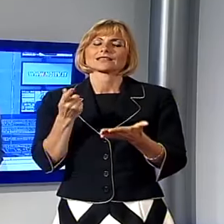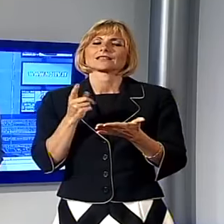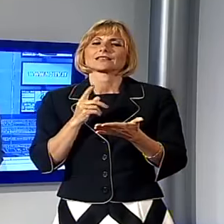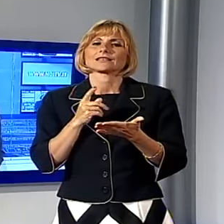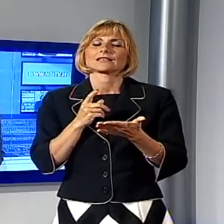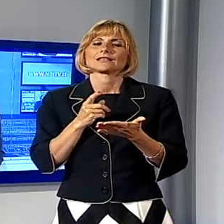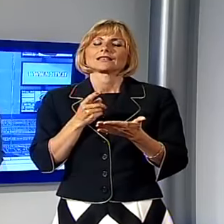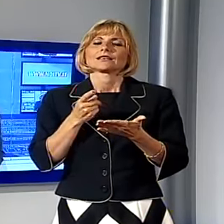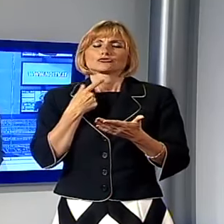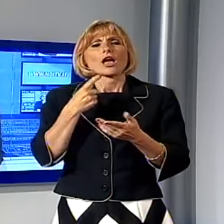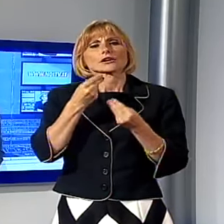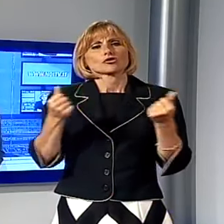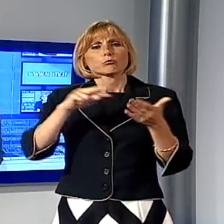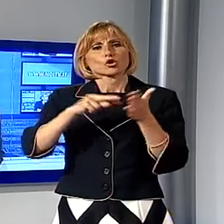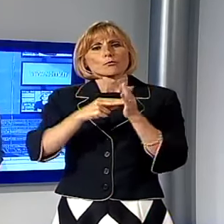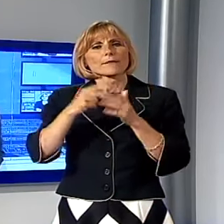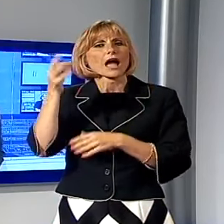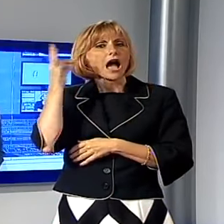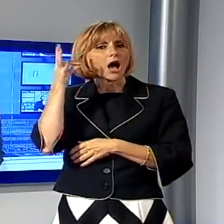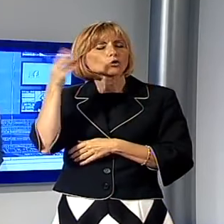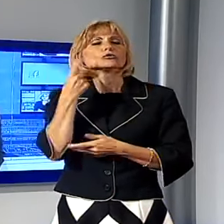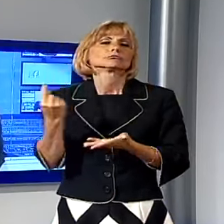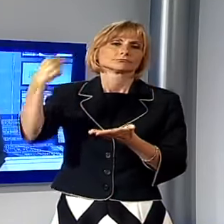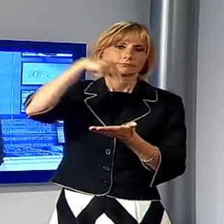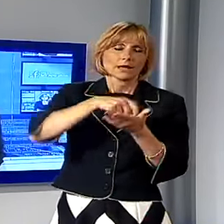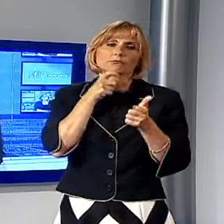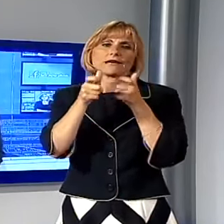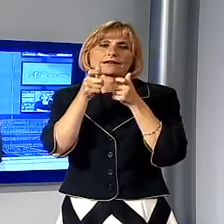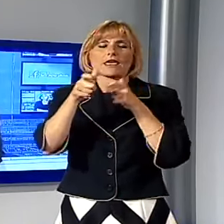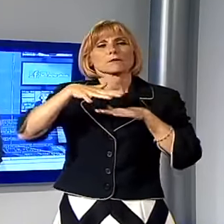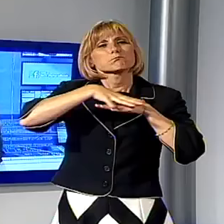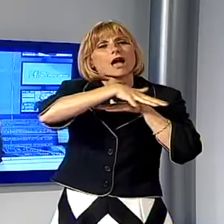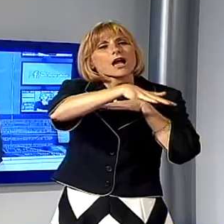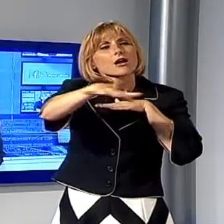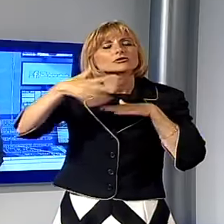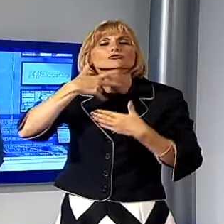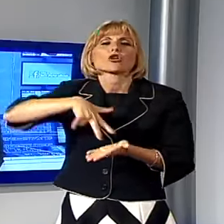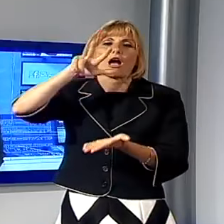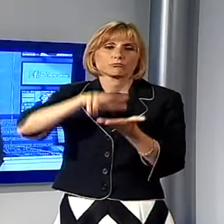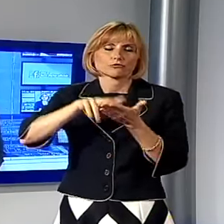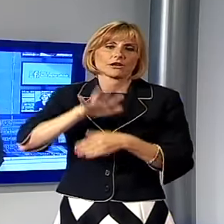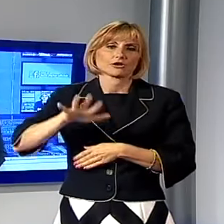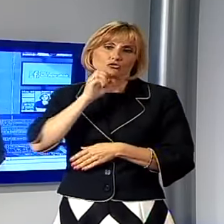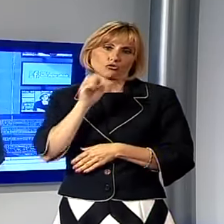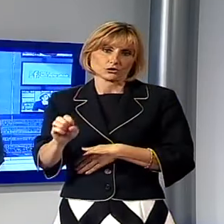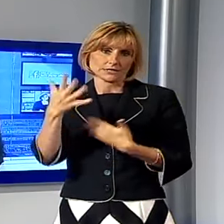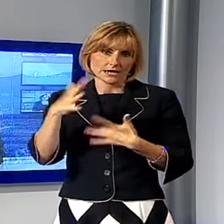audio possiamo tornare a parlare nel dettaglio del piano paesaggistico approvato in Regione